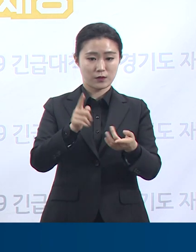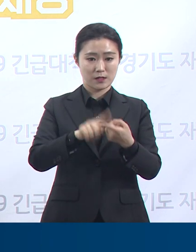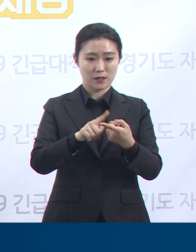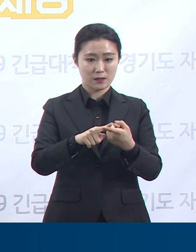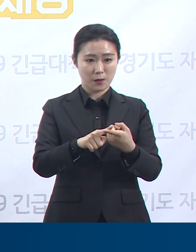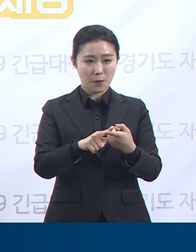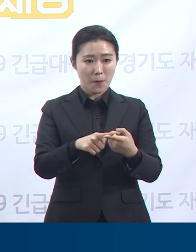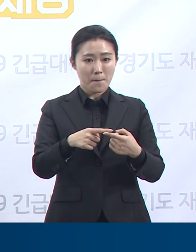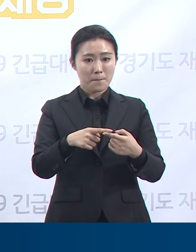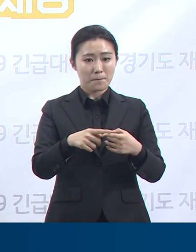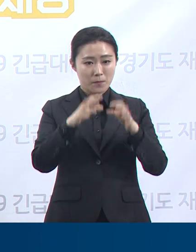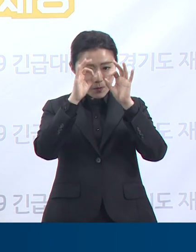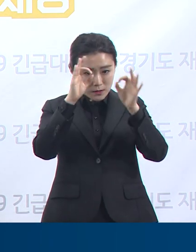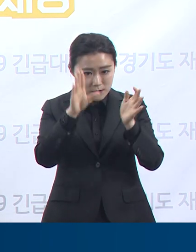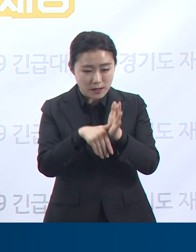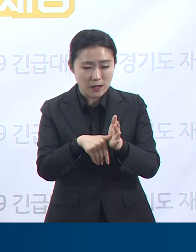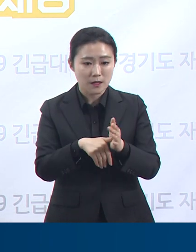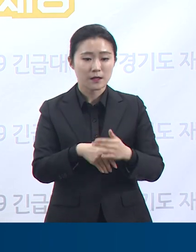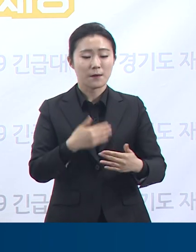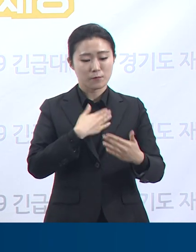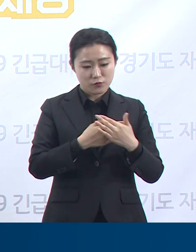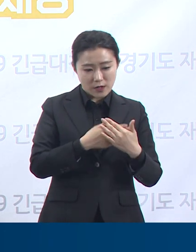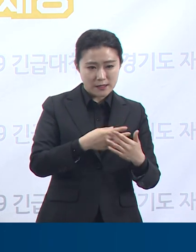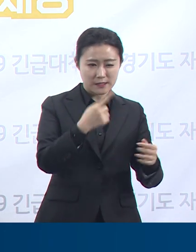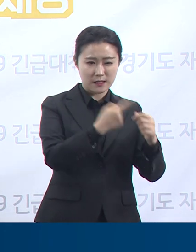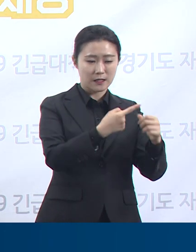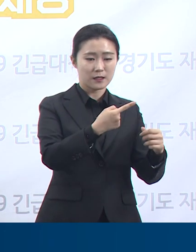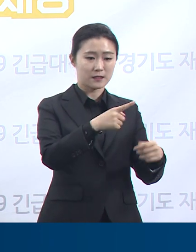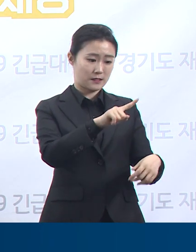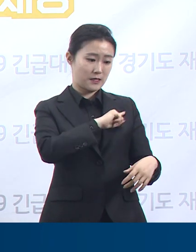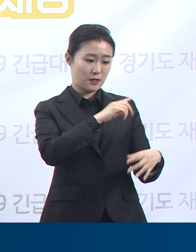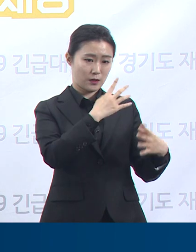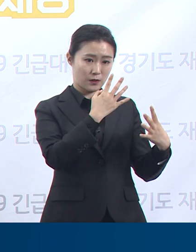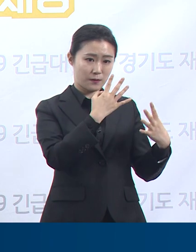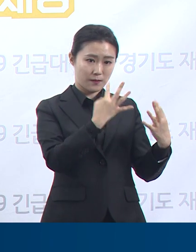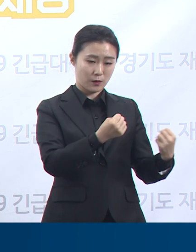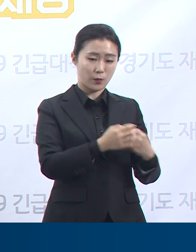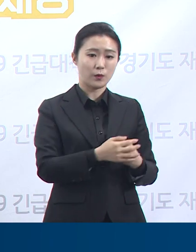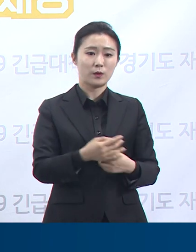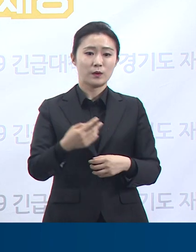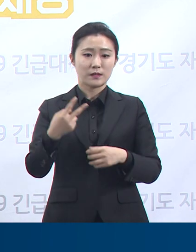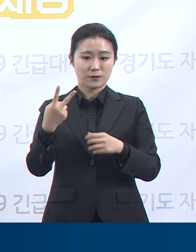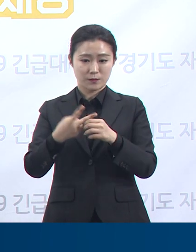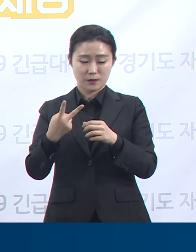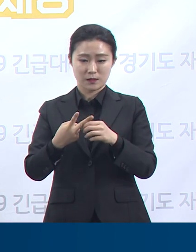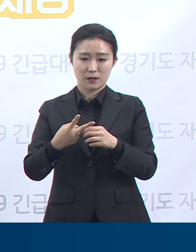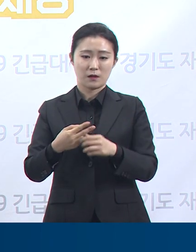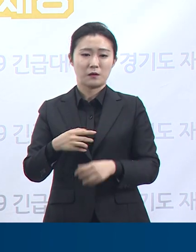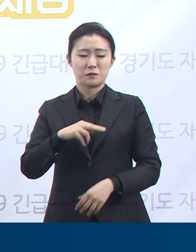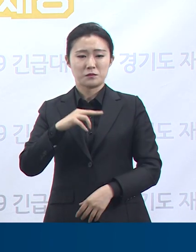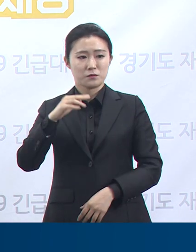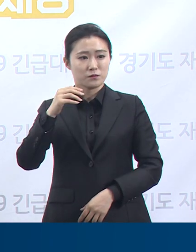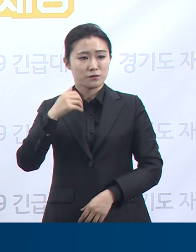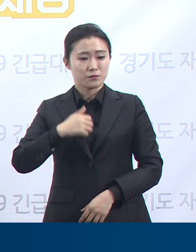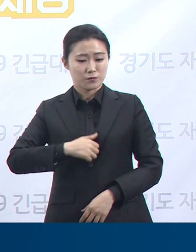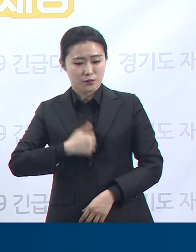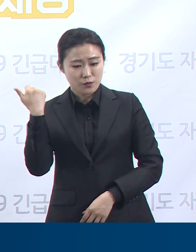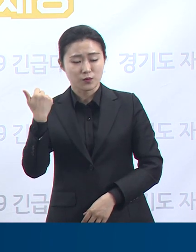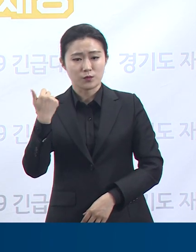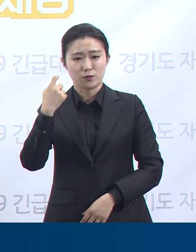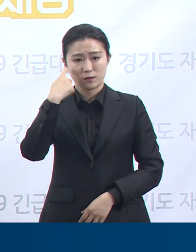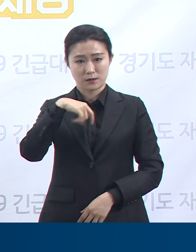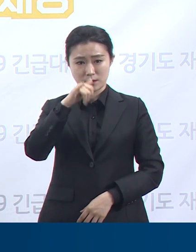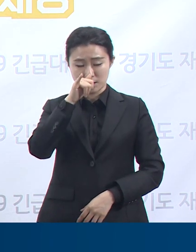49.7%는 불안을, 25.7%는 분노를 느낀다고 답하였습니다. 특히 20대에서는